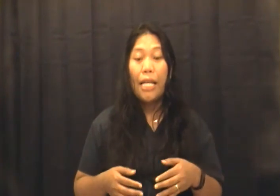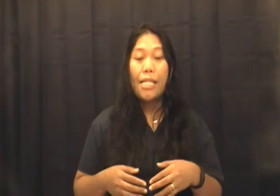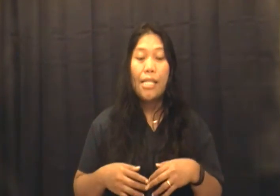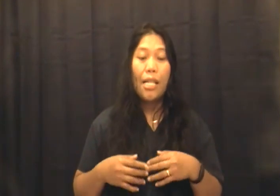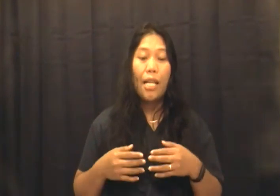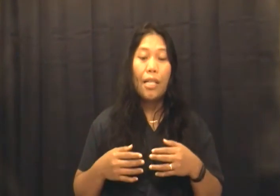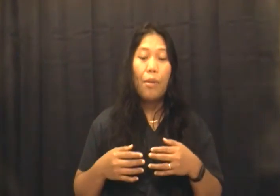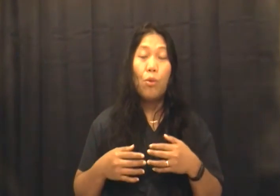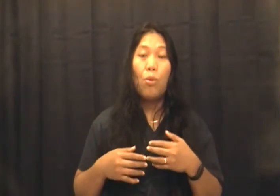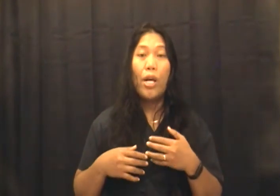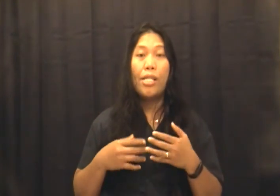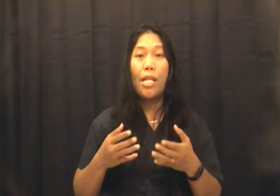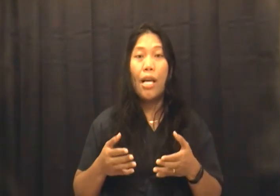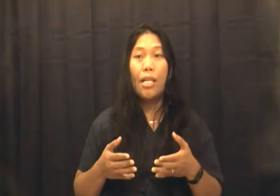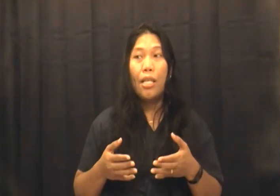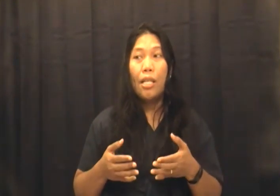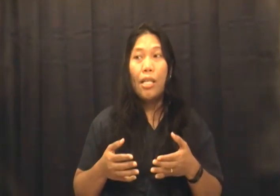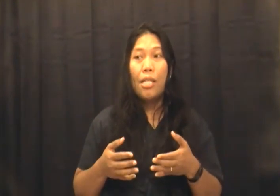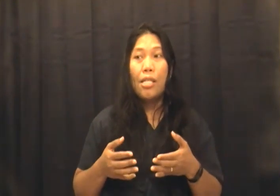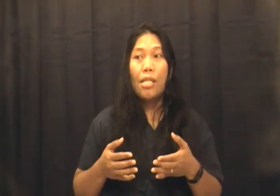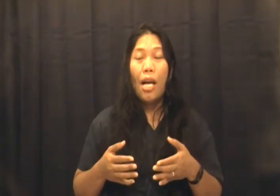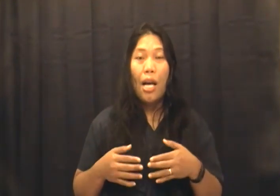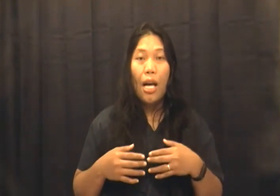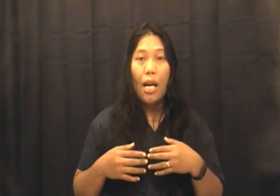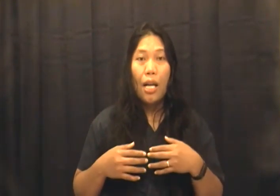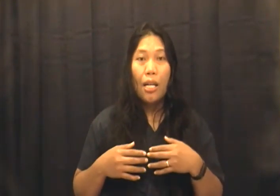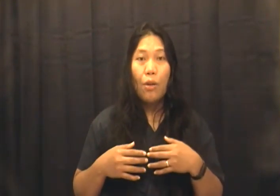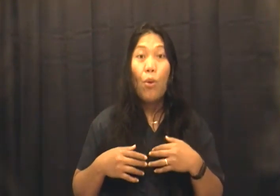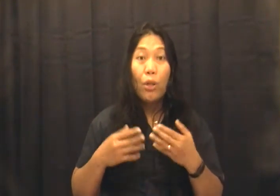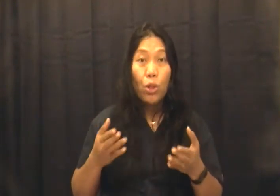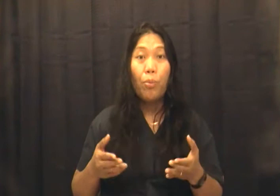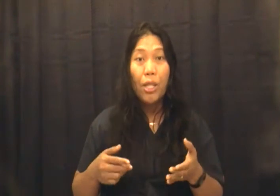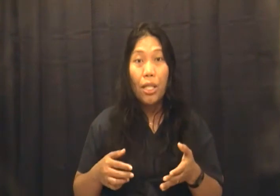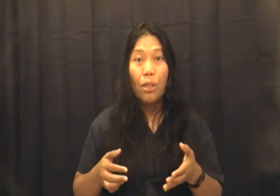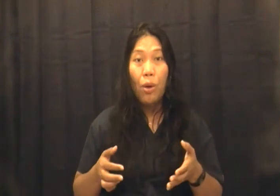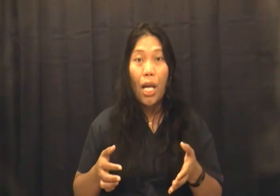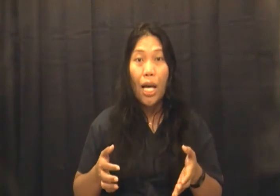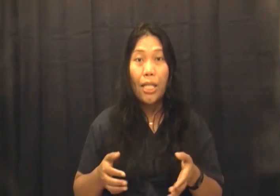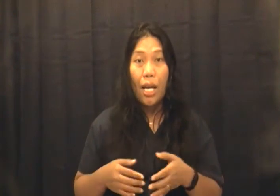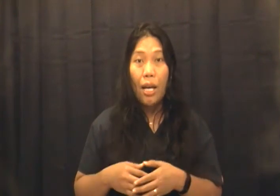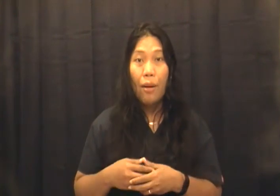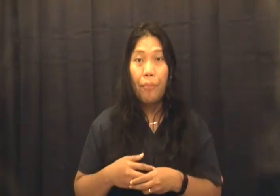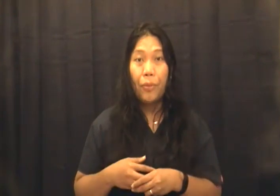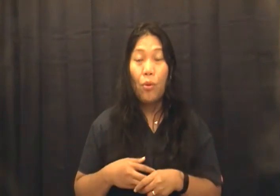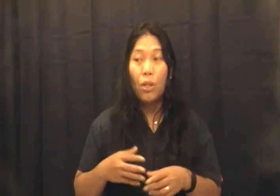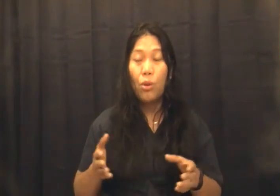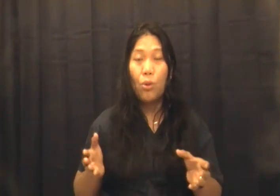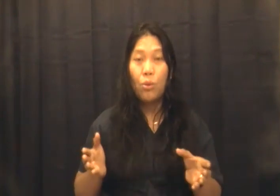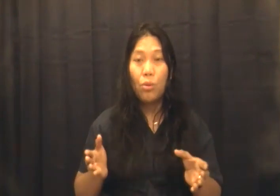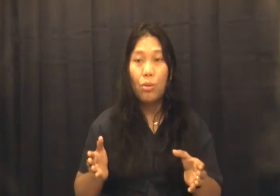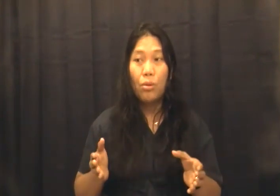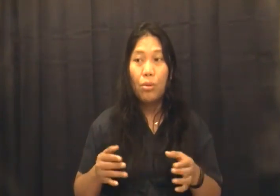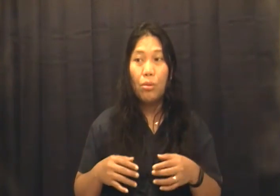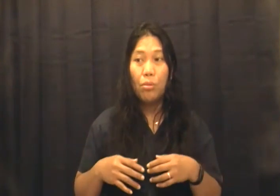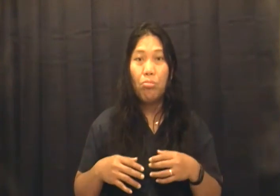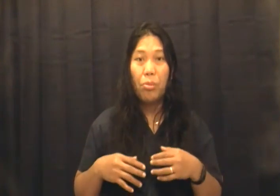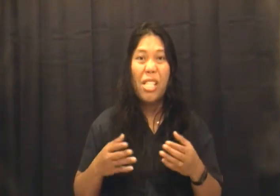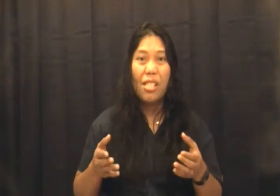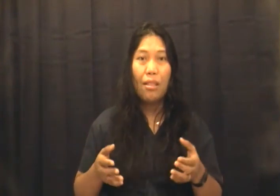Kasi sila, nabubuhay sila sa kung ano yung pinaniwalaan niya. Kung ano yung present